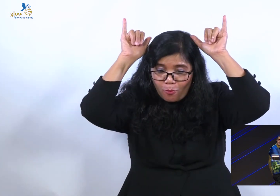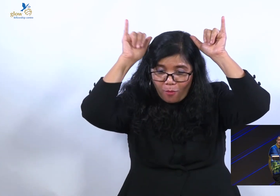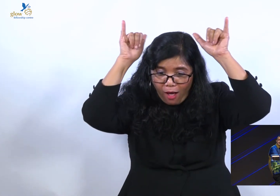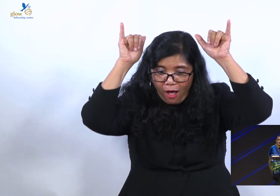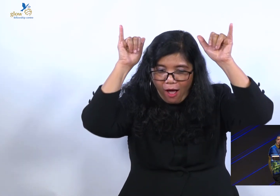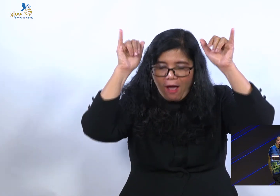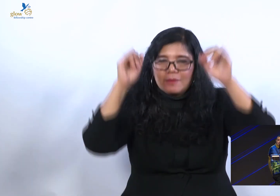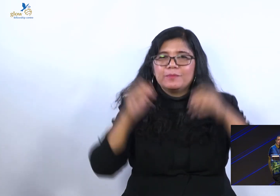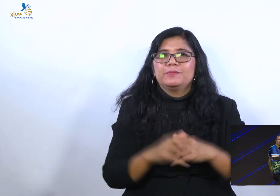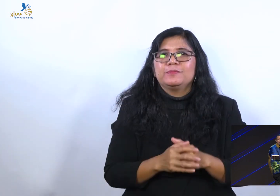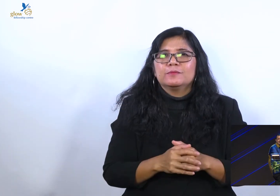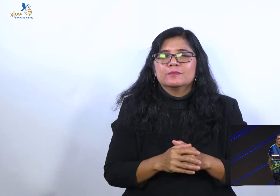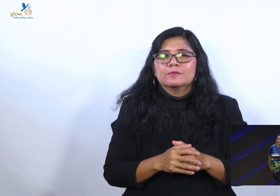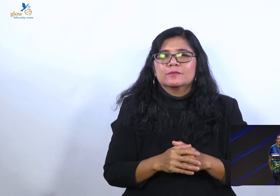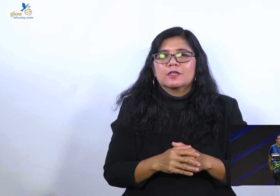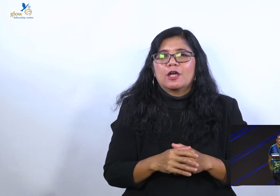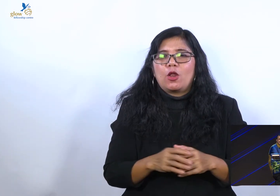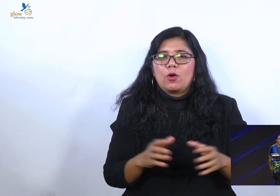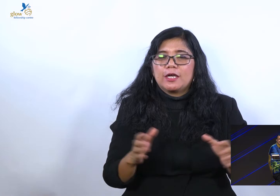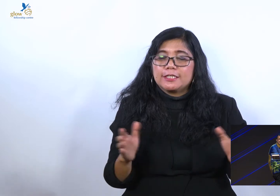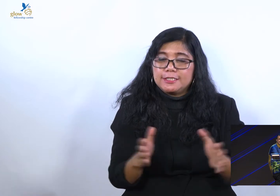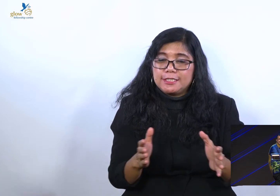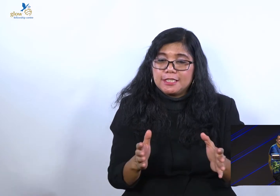domba. Yang dosanya kecil, bawa burung tekukur.